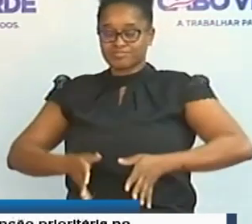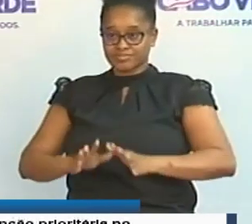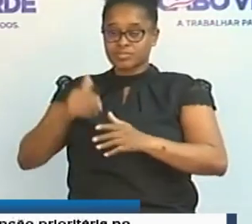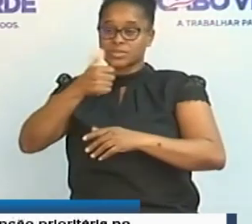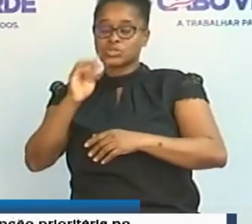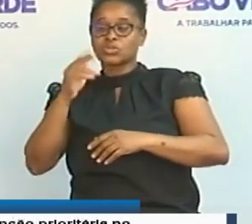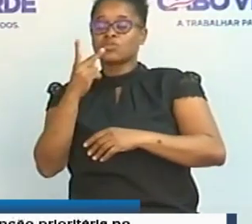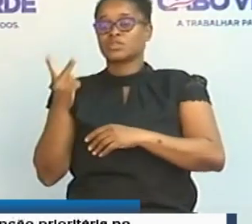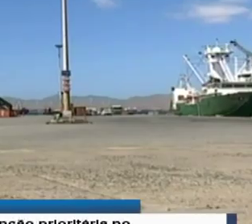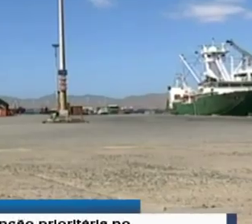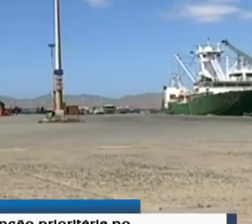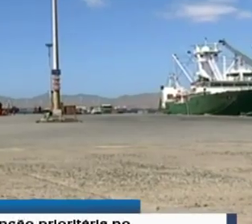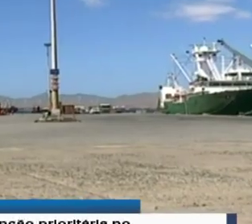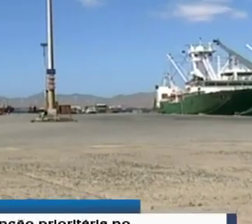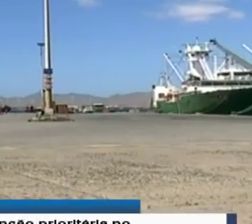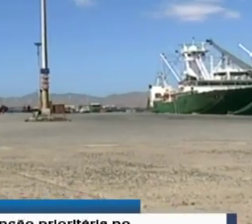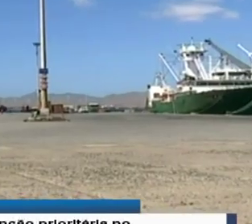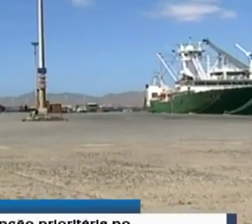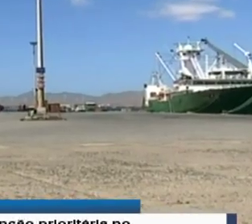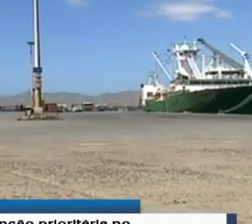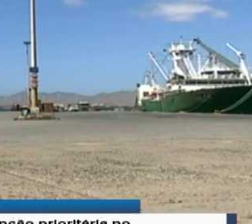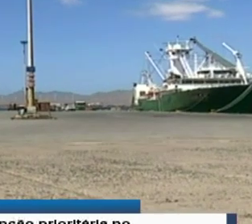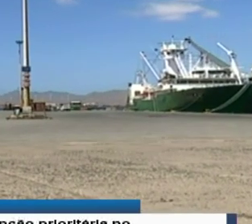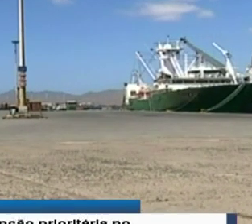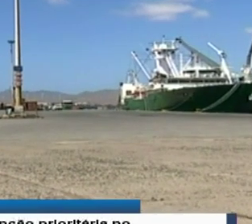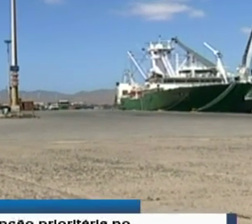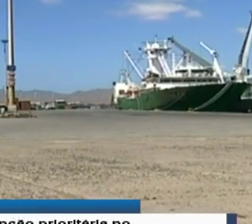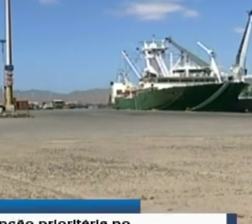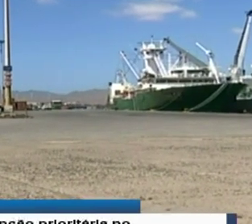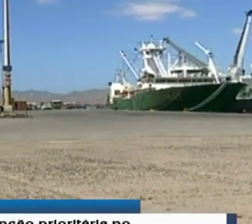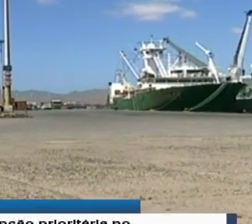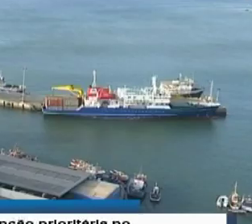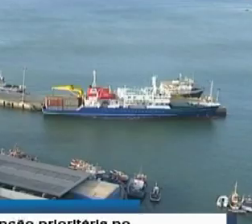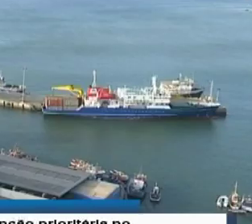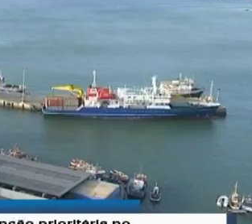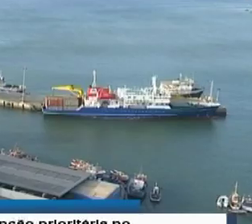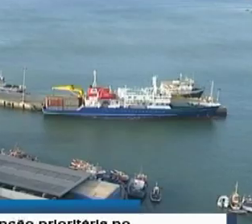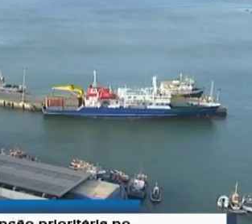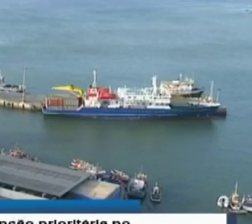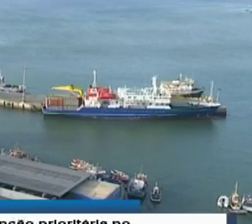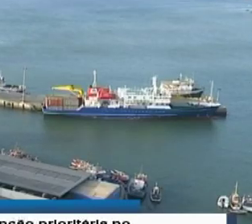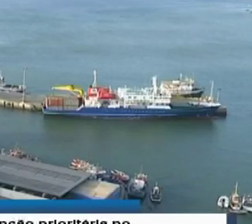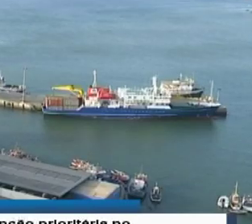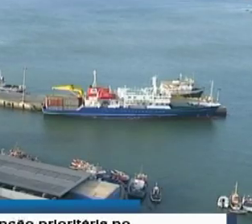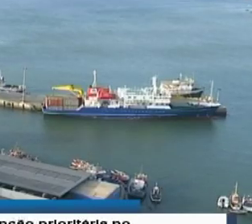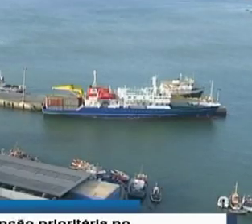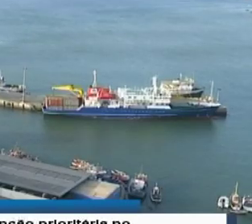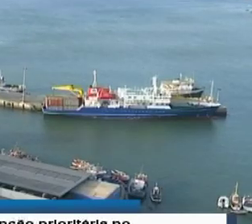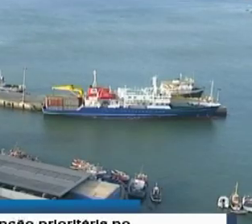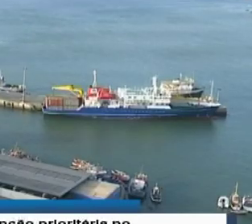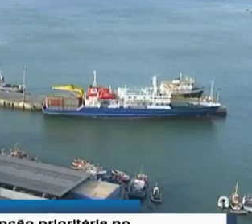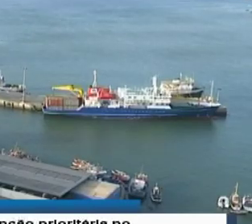Batista de Sousa, em São Vicente. O chefe do governo acrescentou ainda que no pacote do orçamento de Estado para 2023